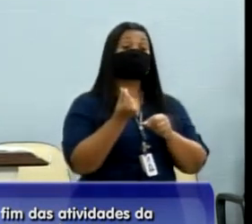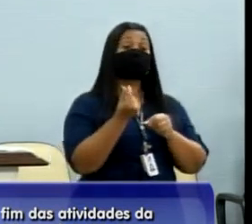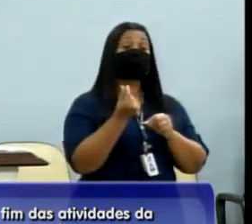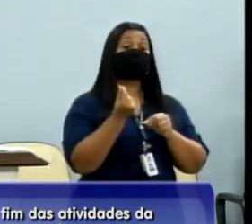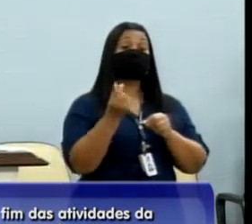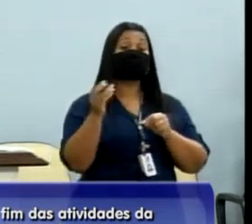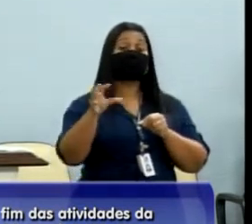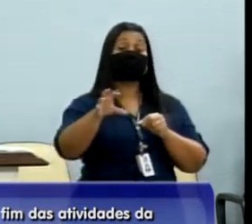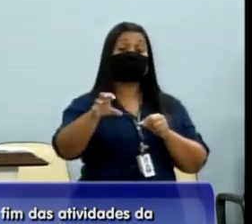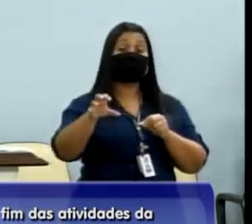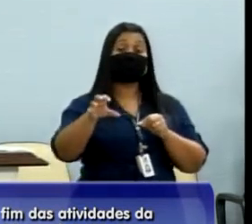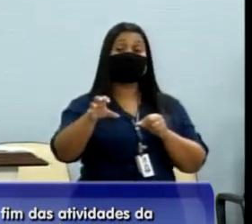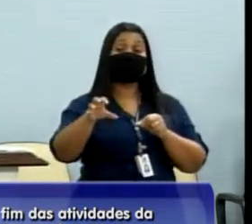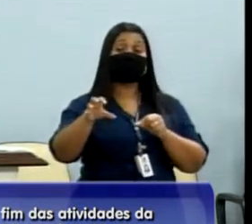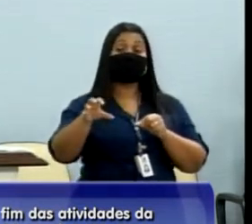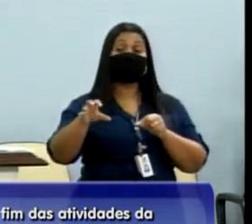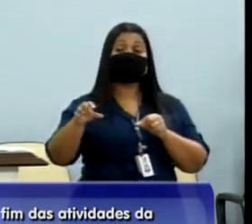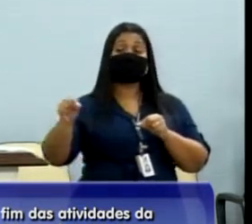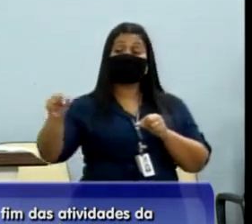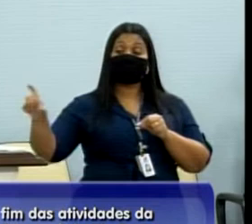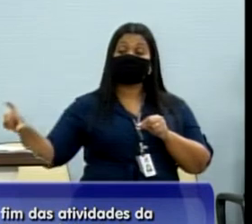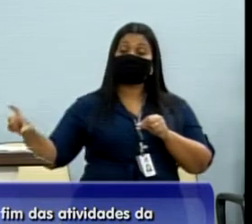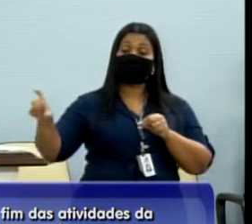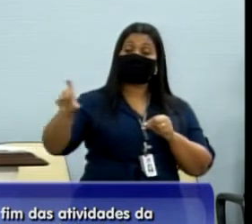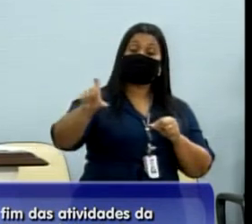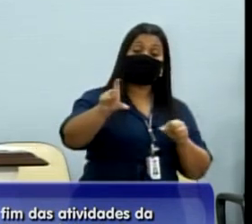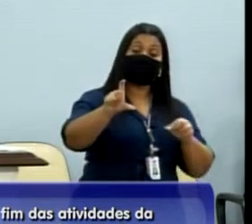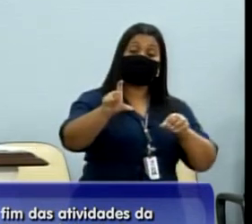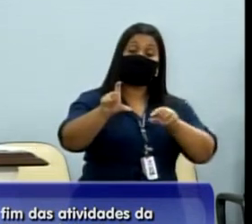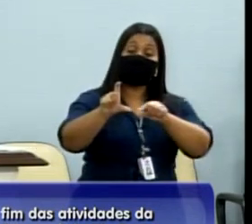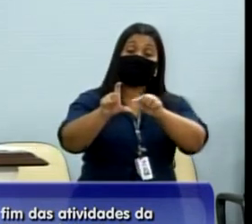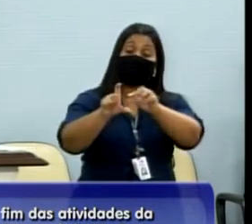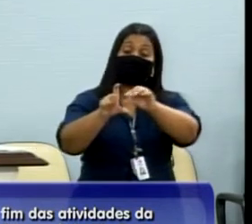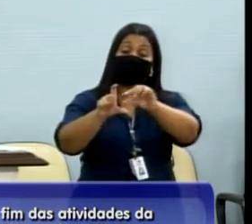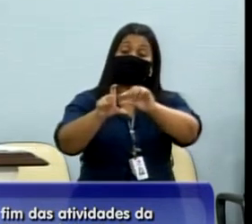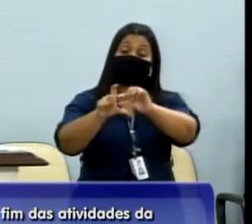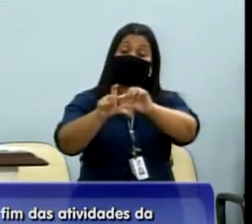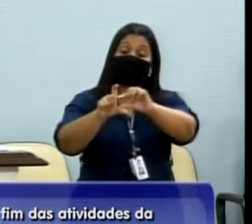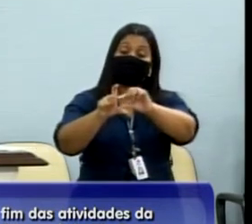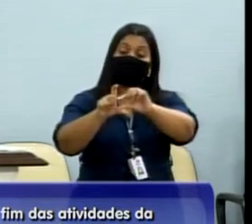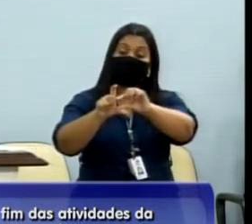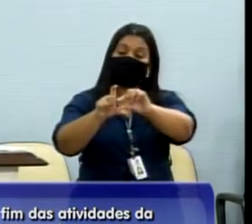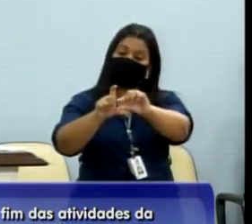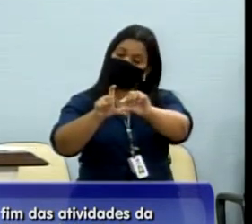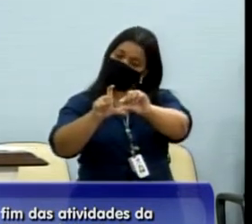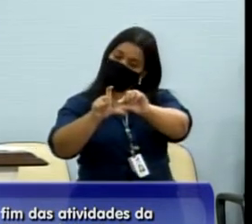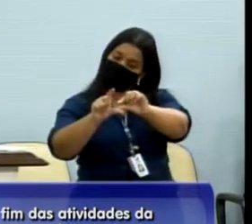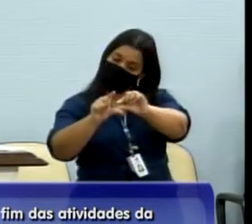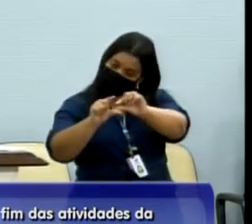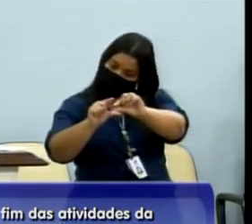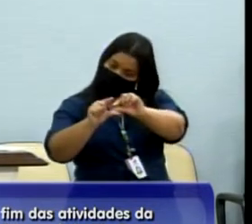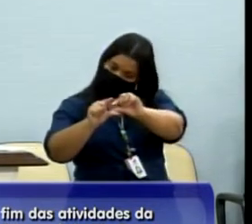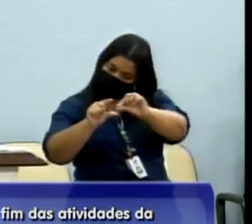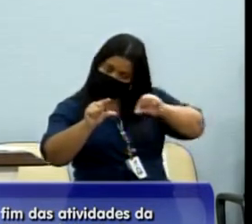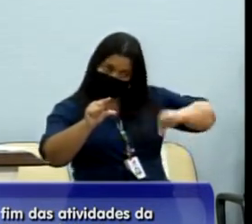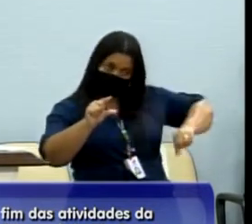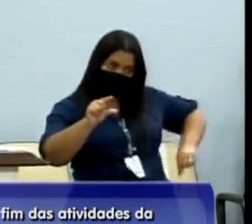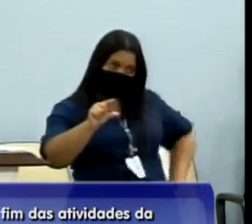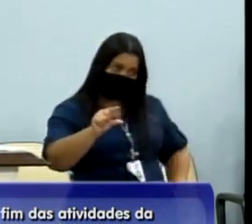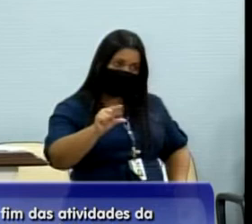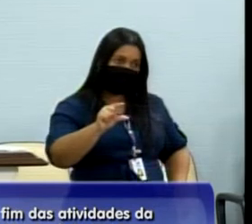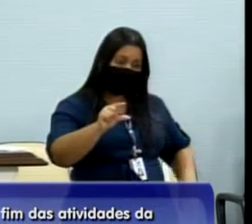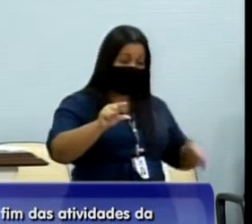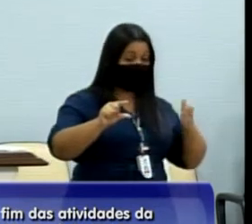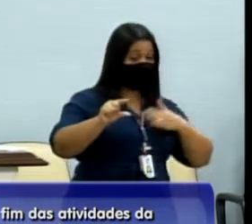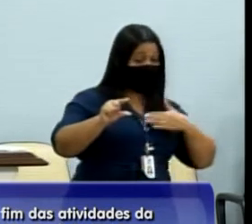Gente que leva a emenda e retém uma parte, o chamado pedágio. Olha, vou te levar uma emenda de 100 mil reais,